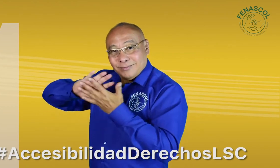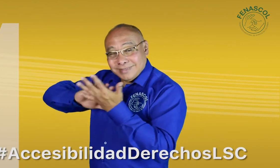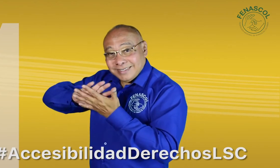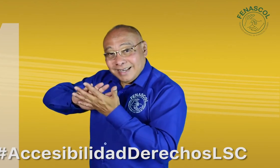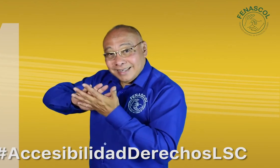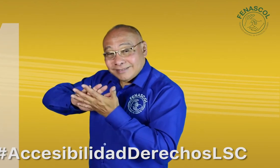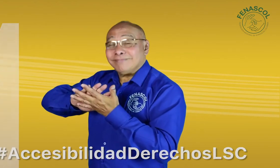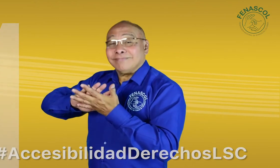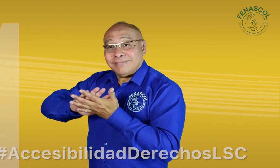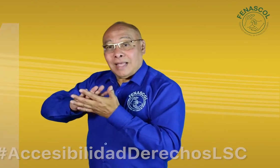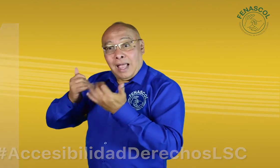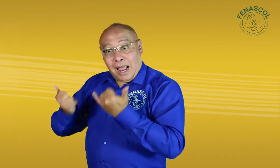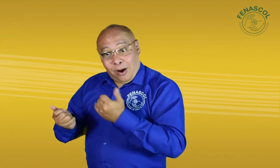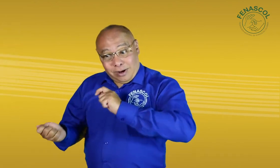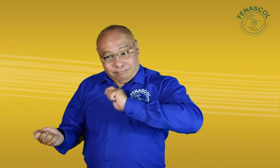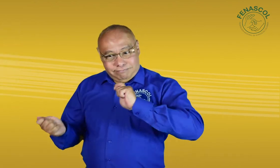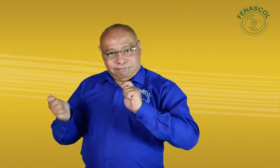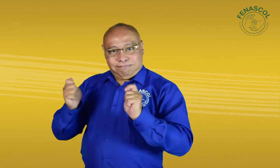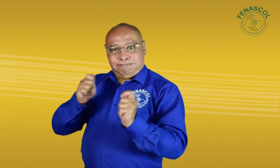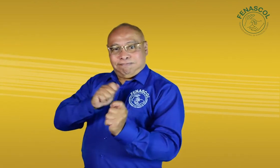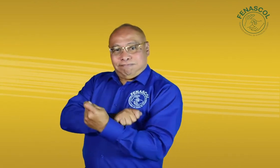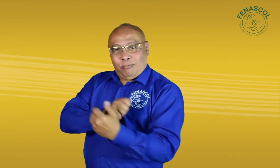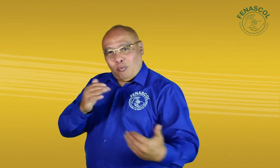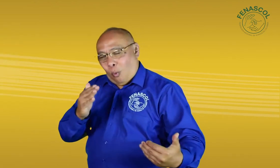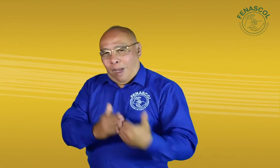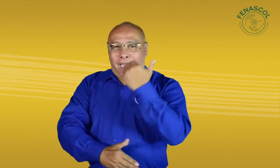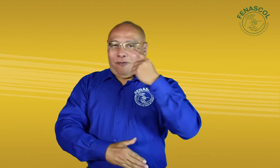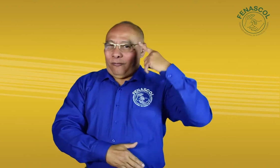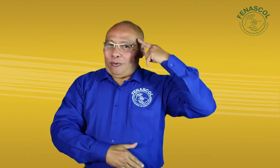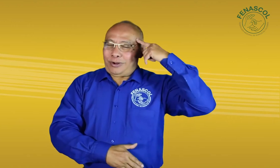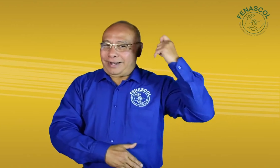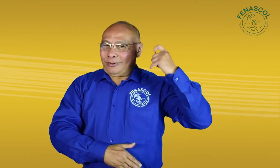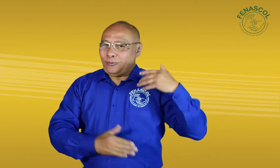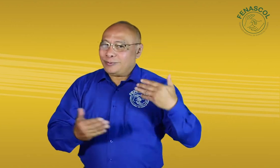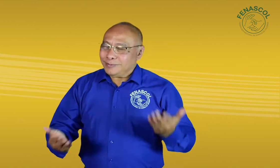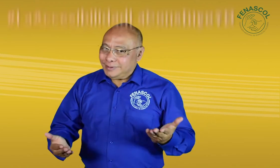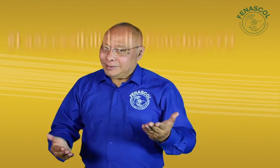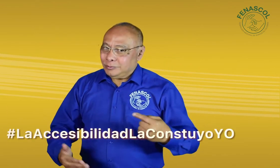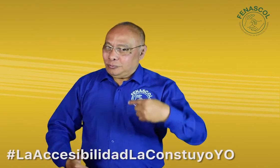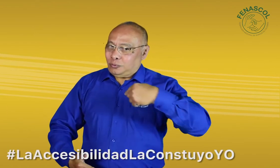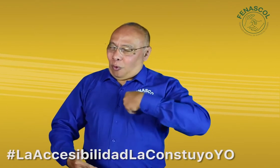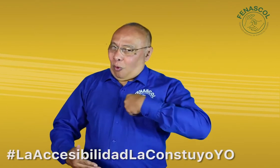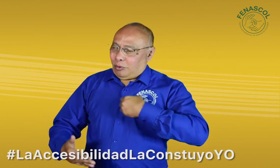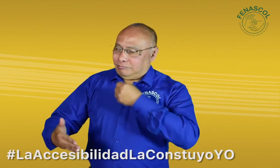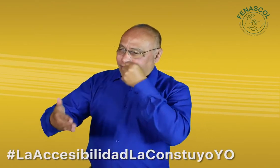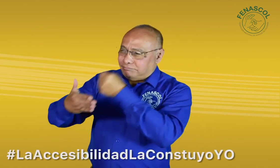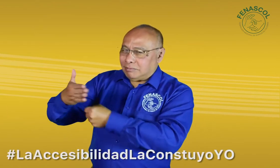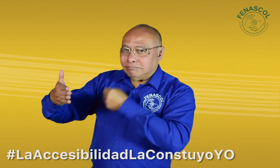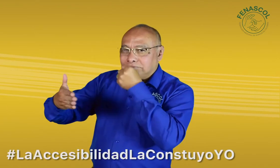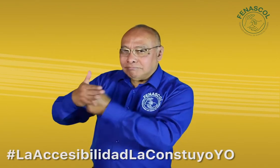Derechos LSC. Ahora hemos modificado nuestro reto. Este año tendremos el hashtag La